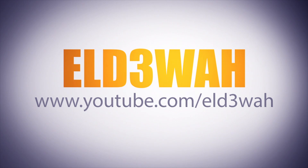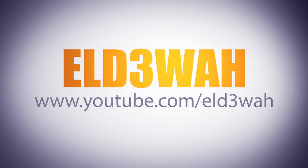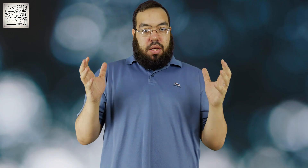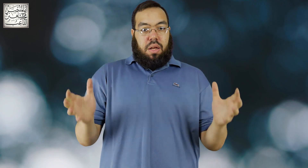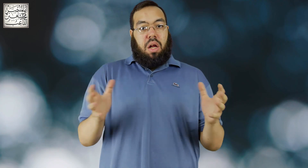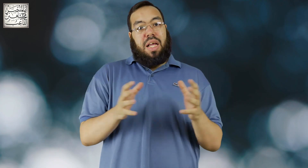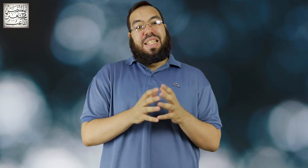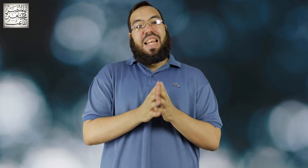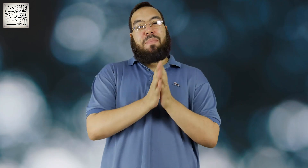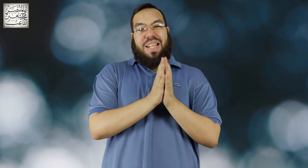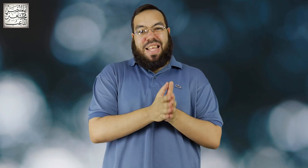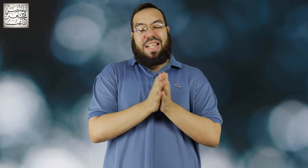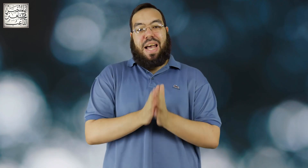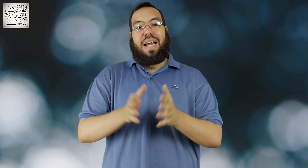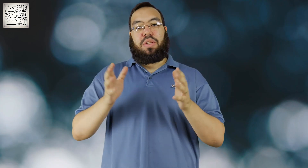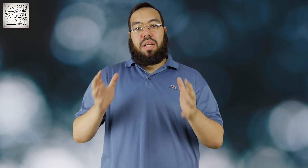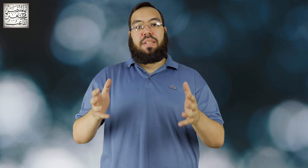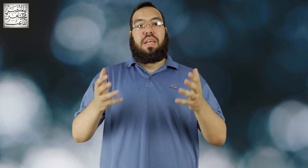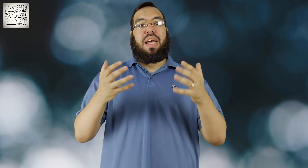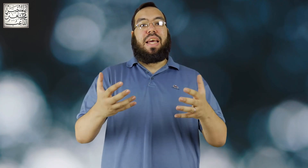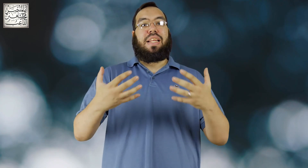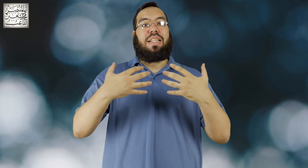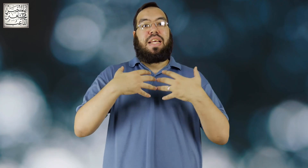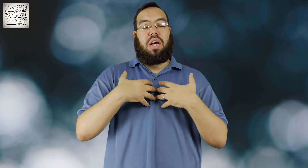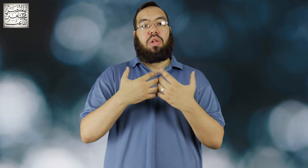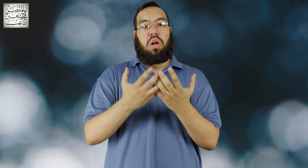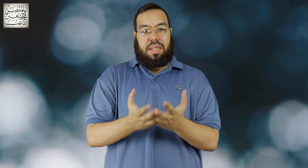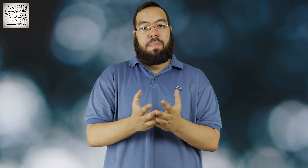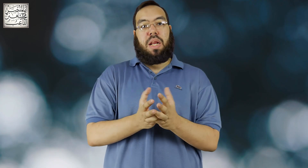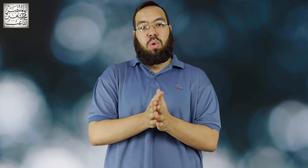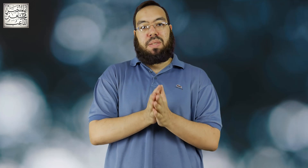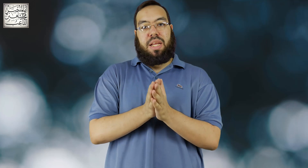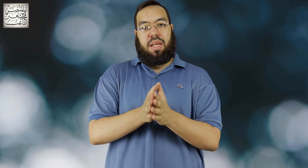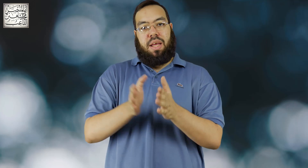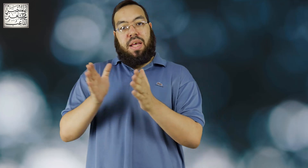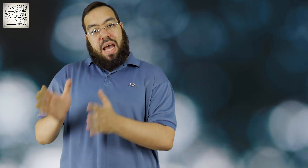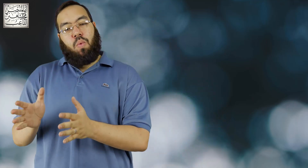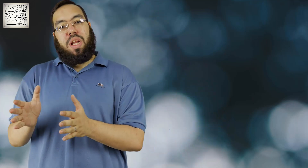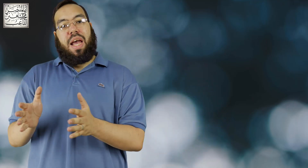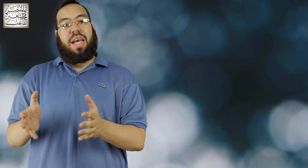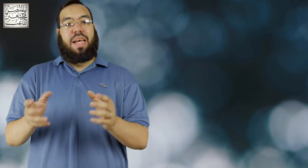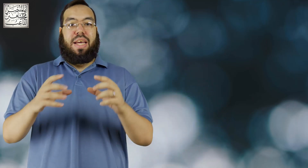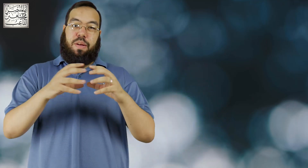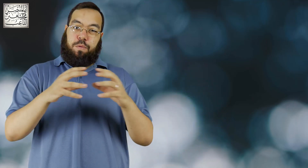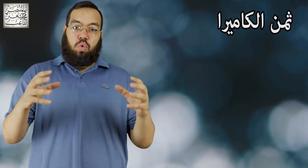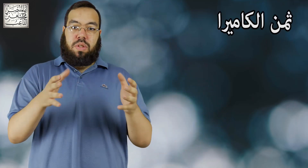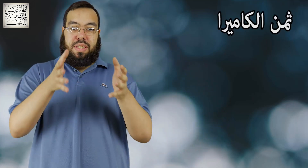النهاردة هتكلم عن ثلاث حاجات رئيسية خلتني اختار الكاميرا المناسبة لي اول حاجة الفلوس